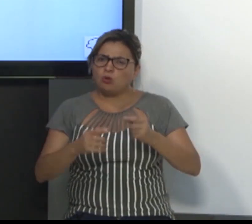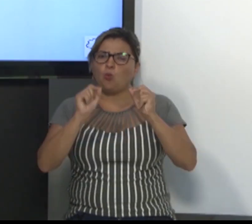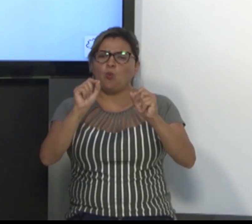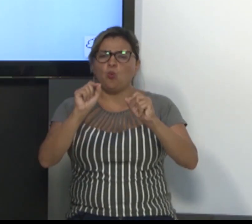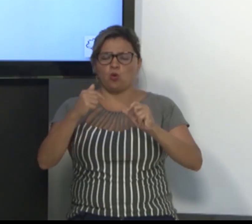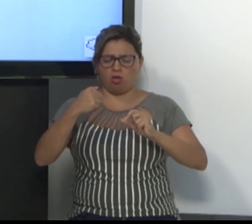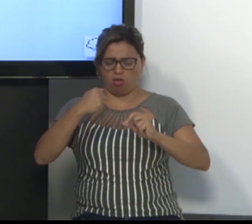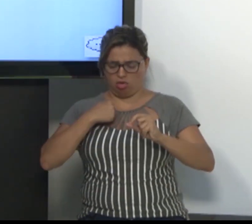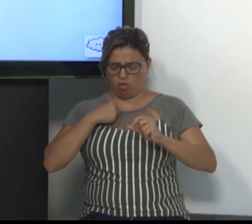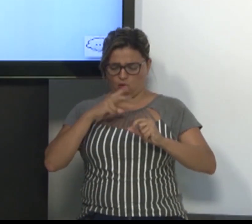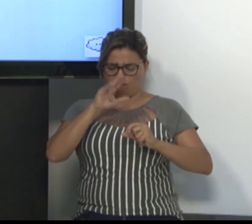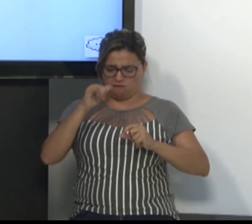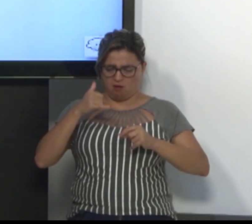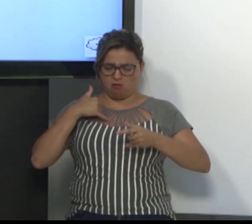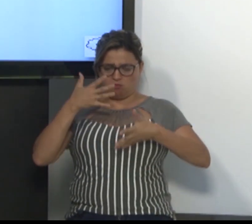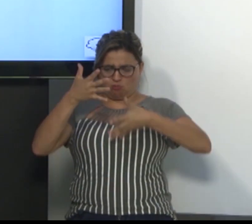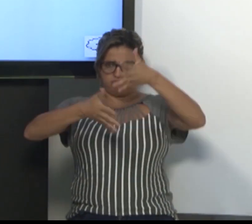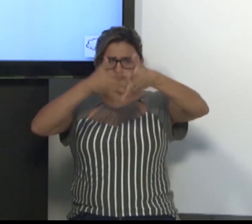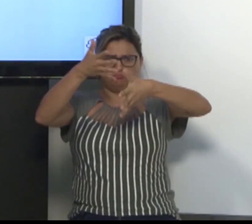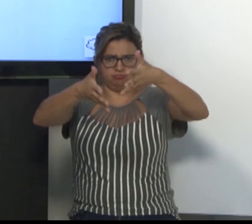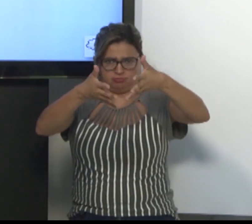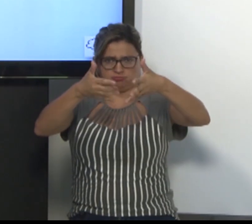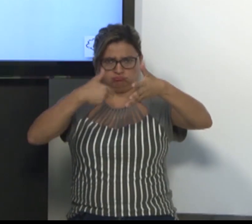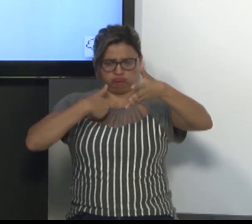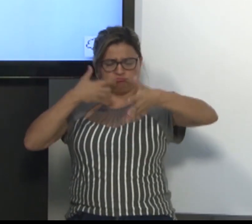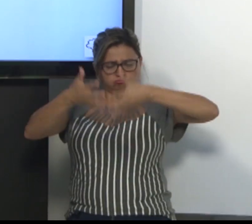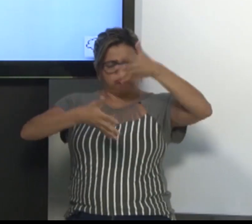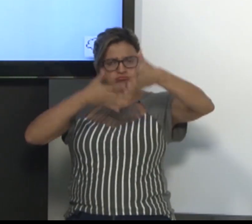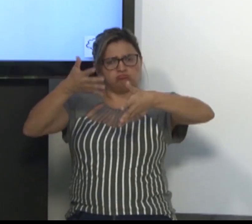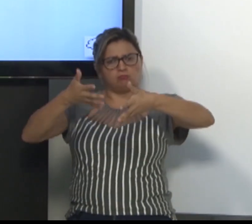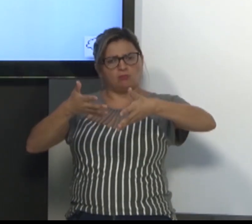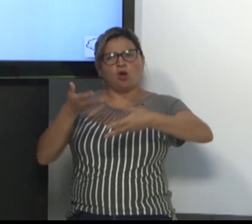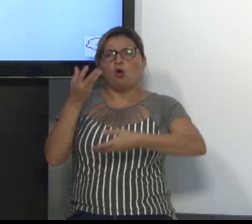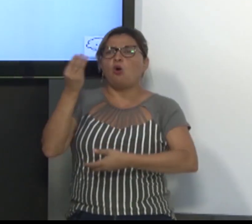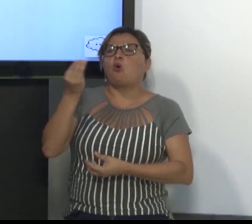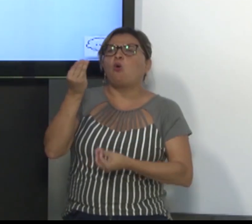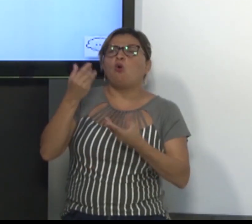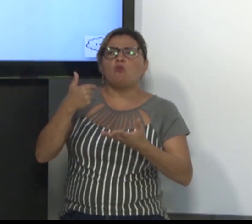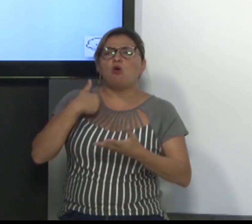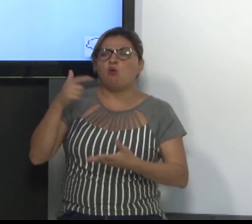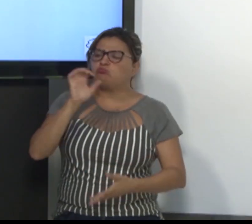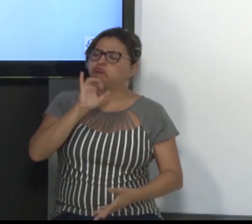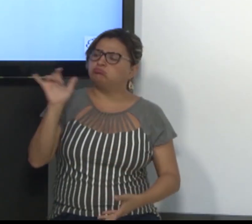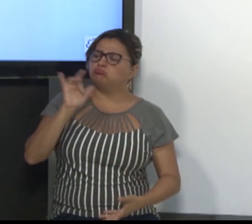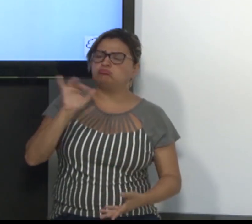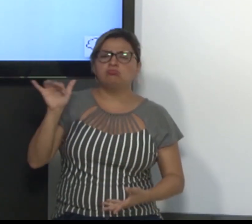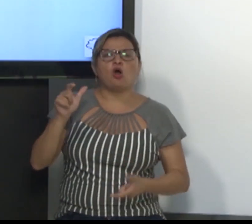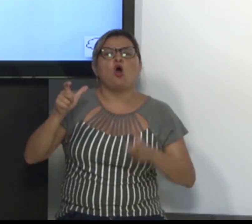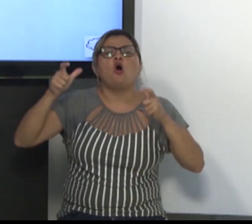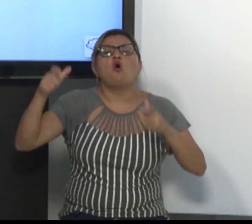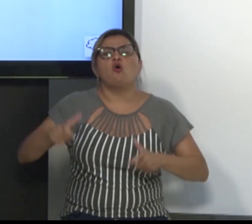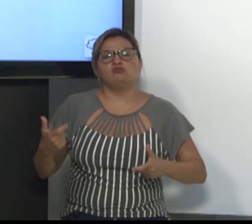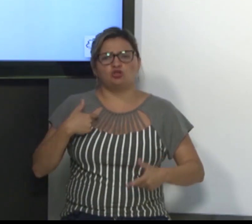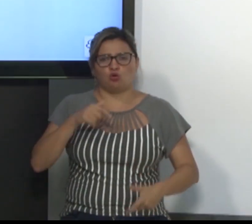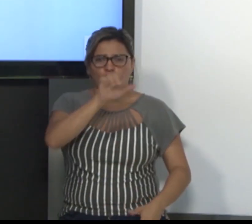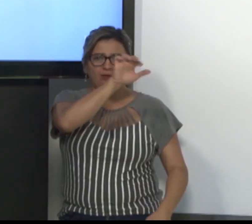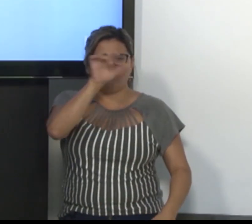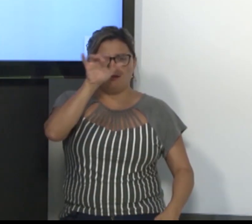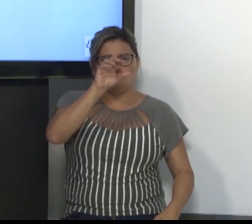Uma outra explicação importante. No momento de sinalizar. Onde é o espaço